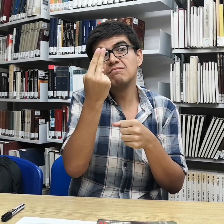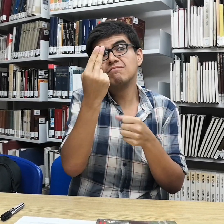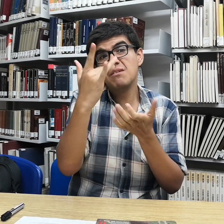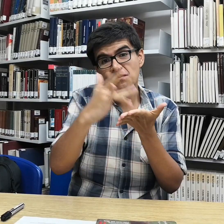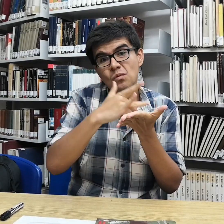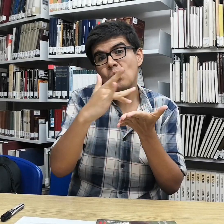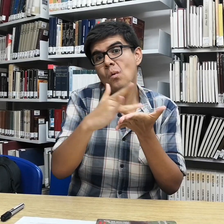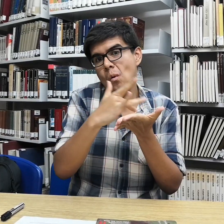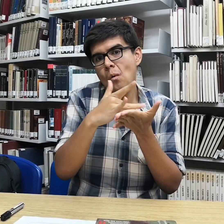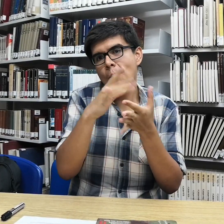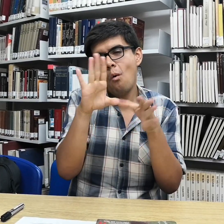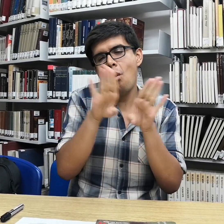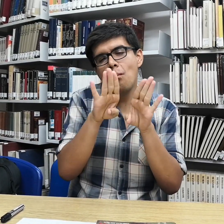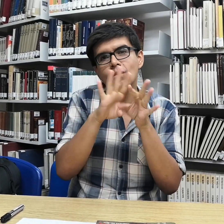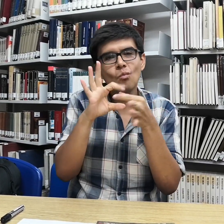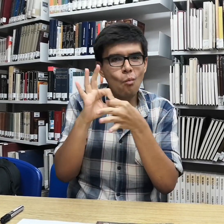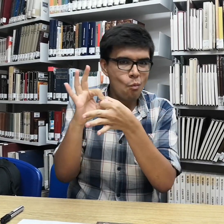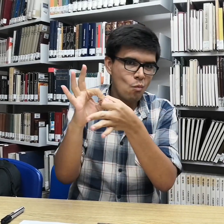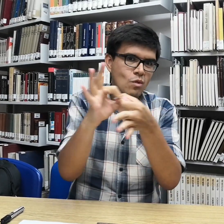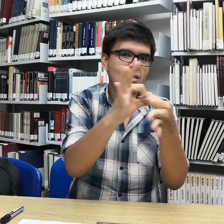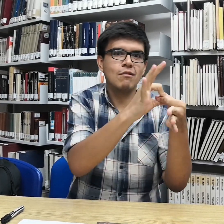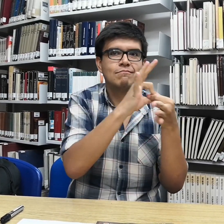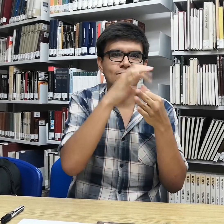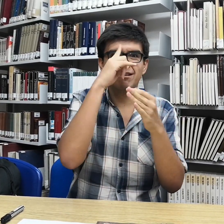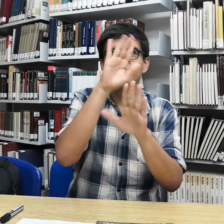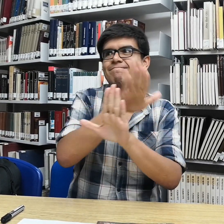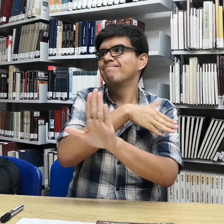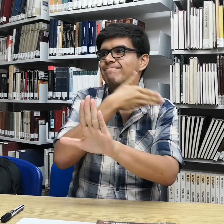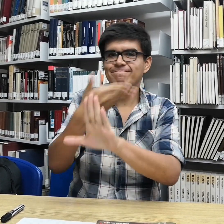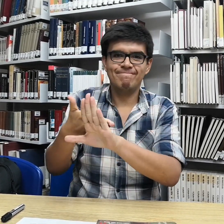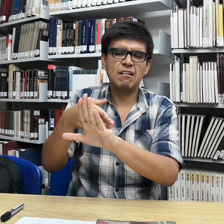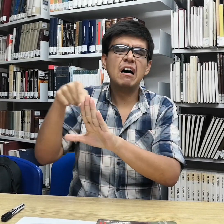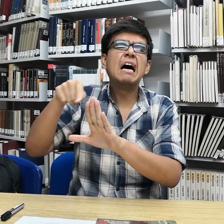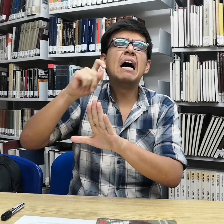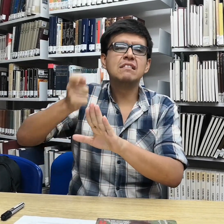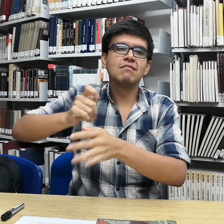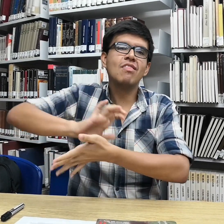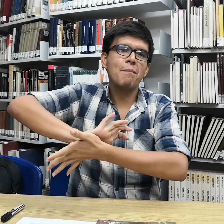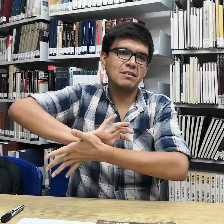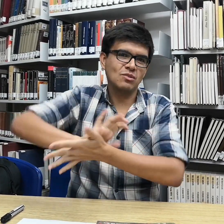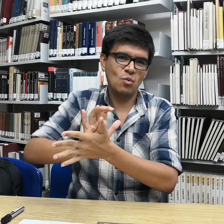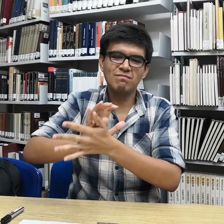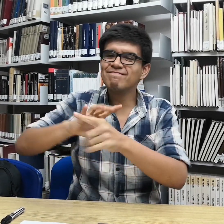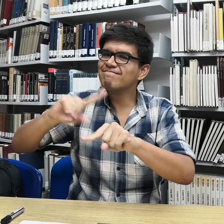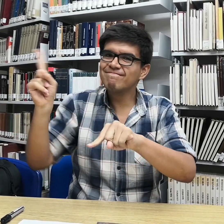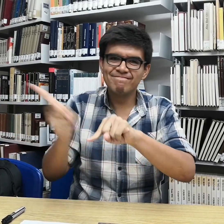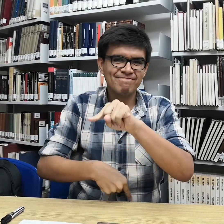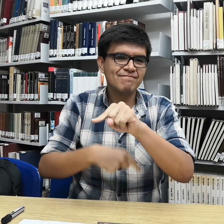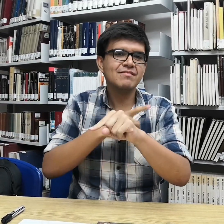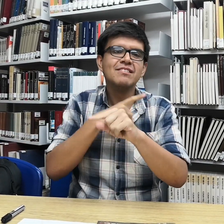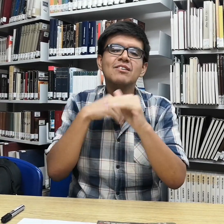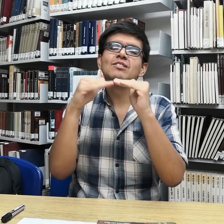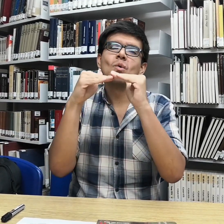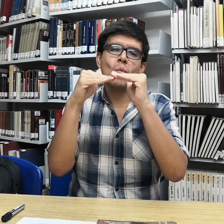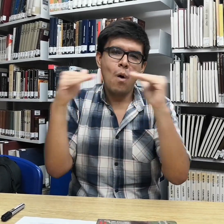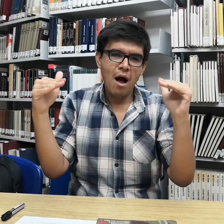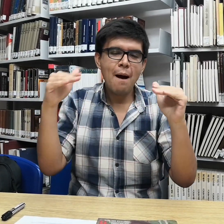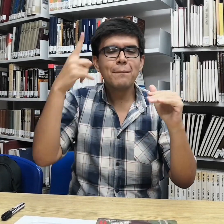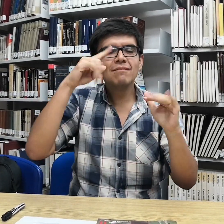más oportunidades y más opciones de personas que puedan interpretar. De ir quitando la discriminación, de